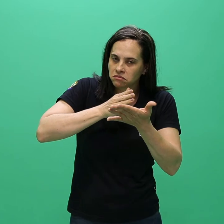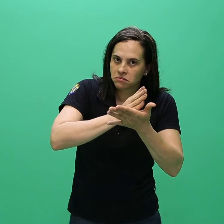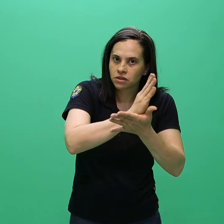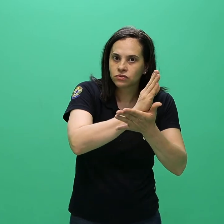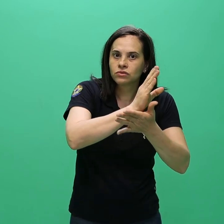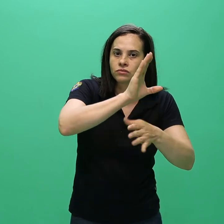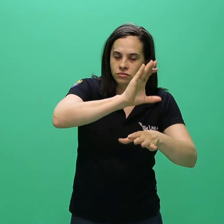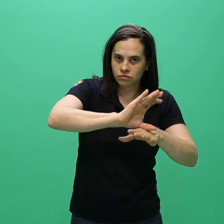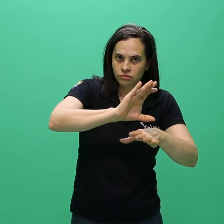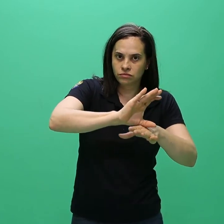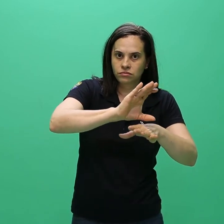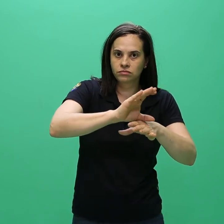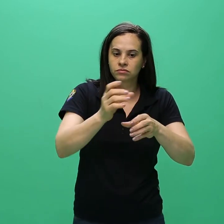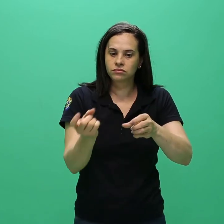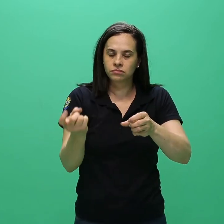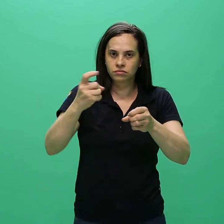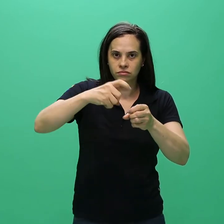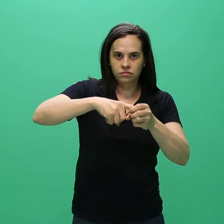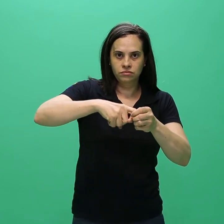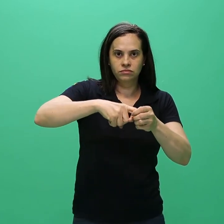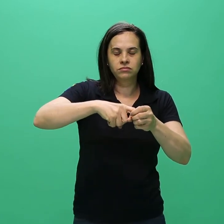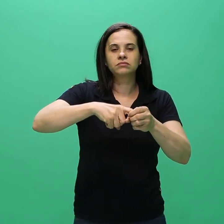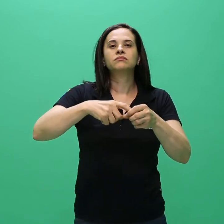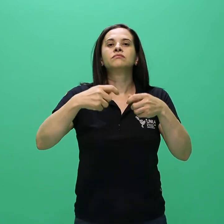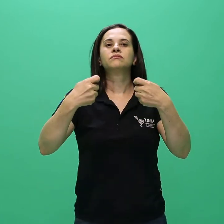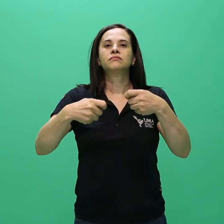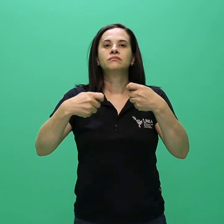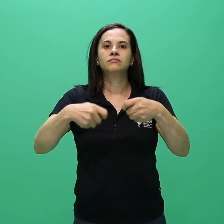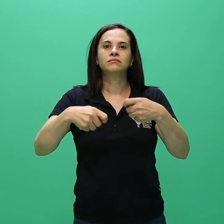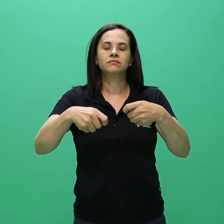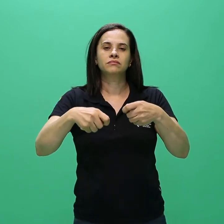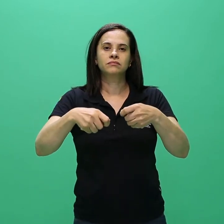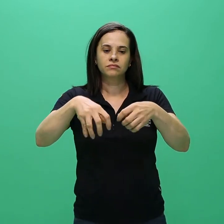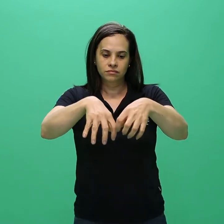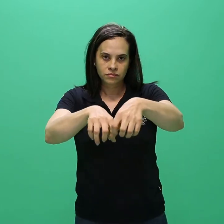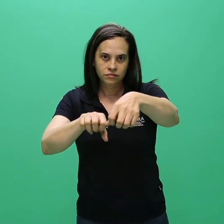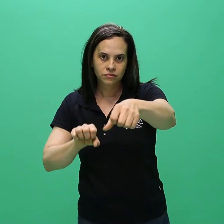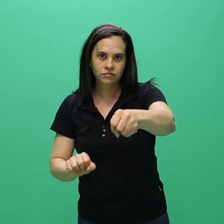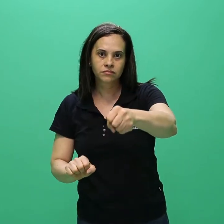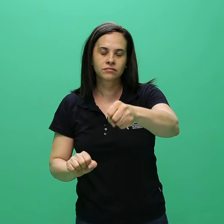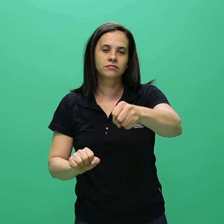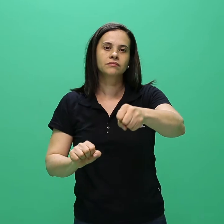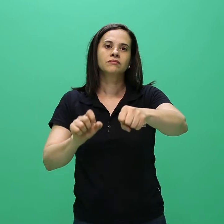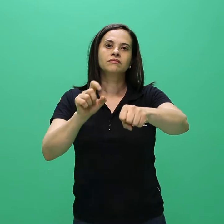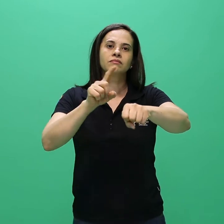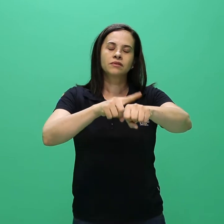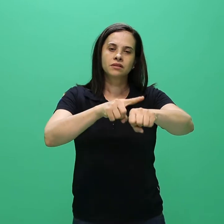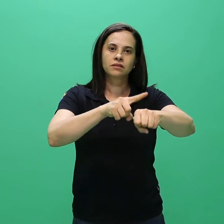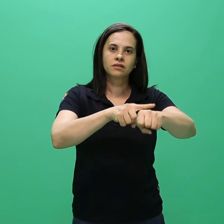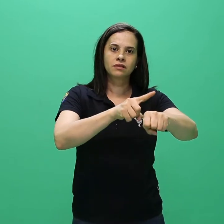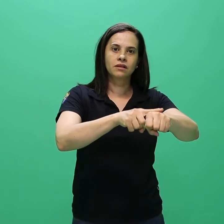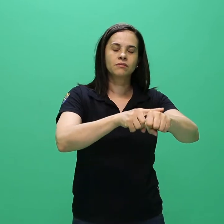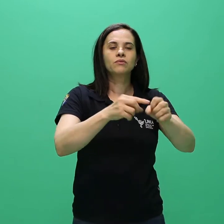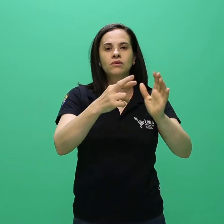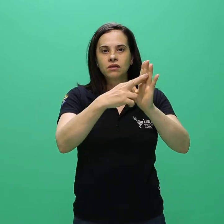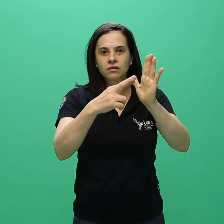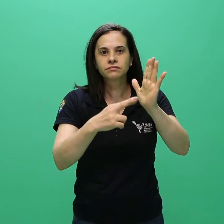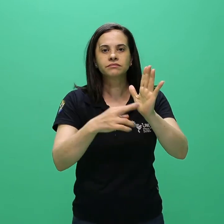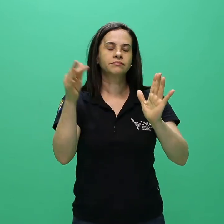deverá integralizar o currículo no tempo máximo de duração previsto para o